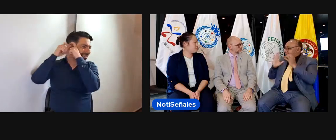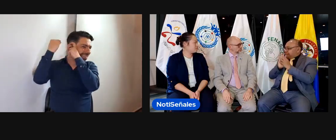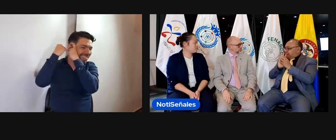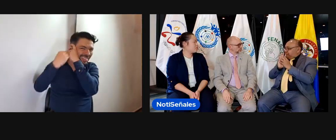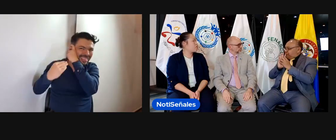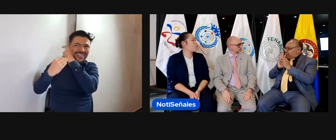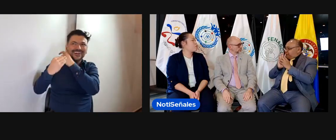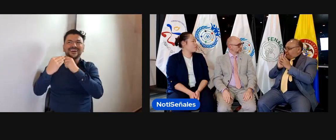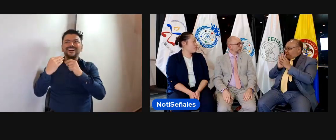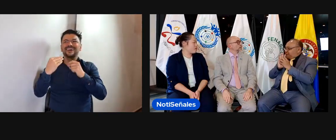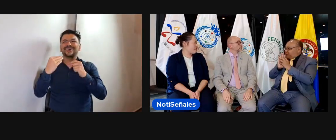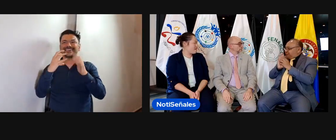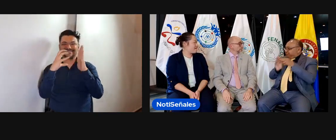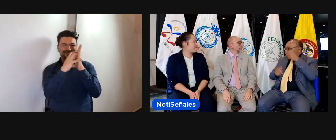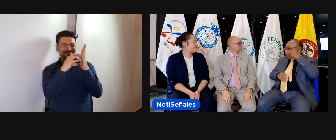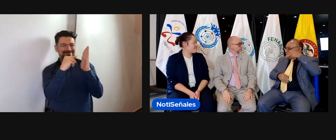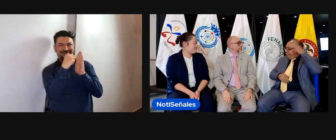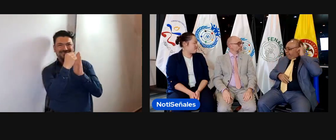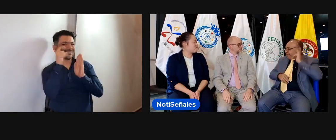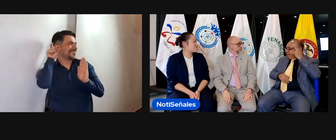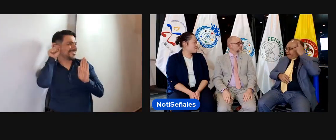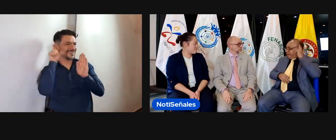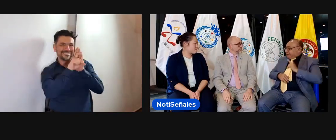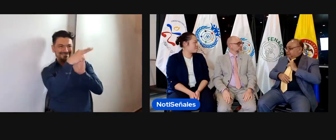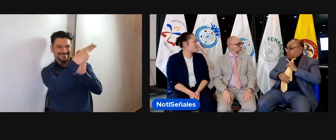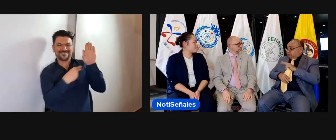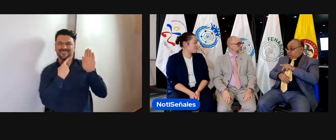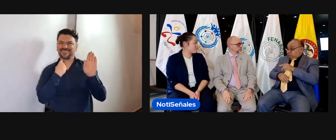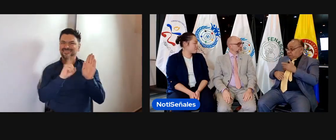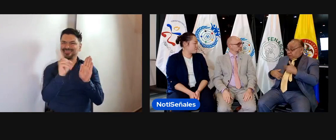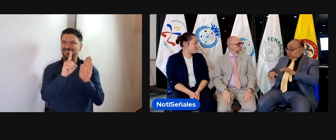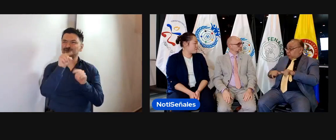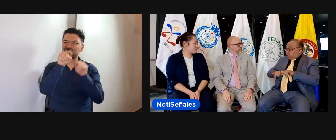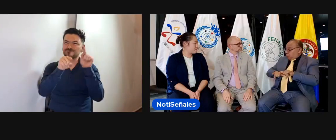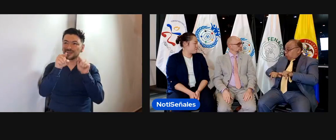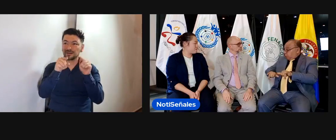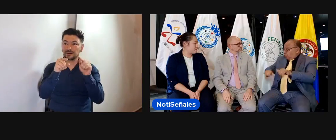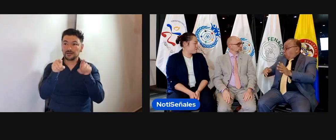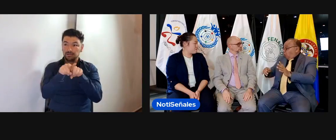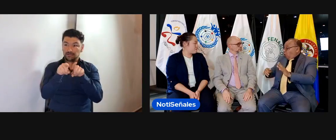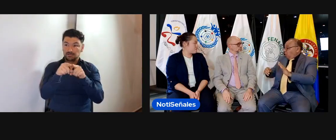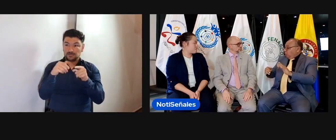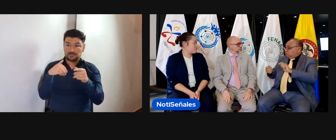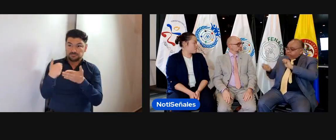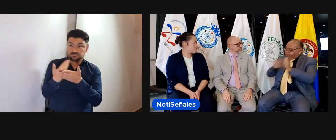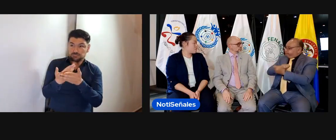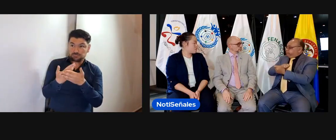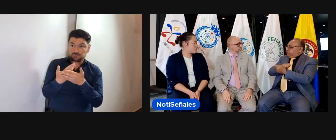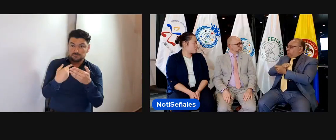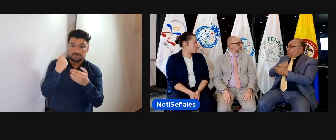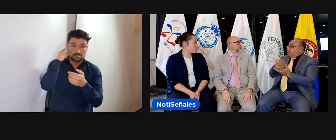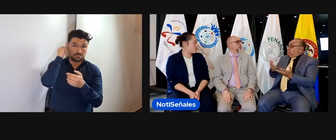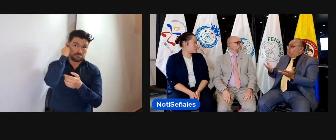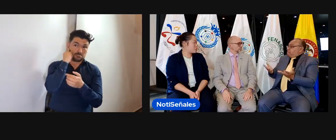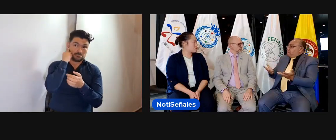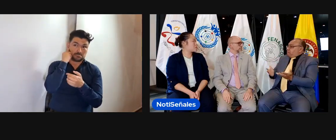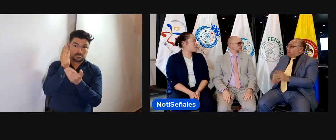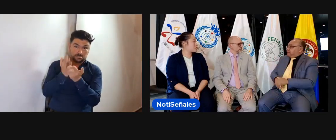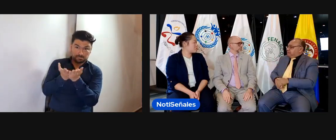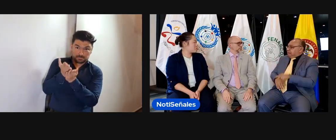¿Sabemos que en el transporte público se tiene el símbolo de persona sorda, ¿no? Ese símbolo que está allí mencionando el